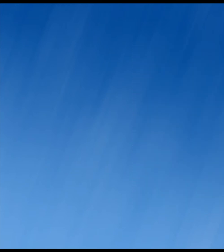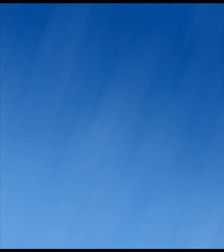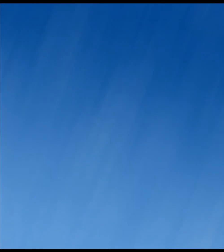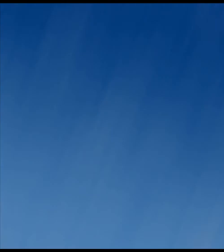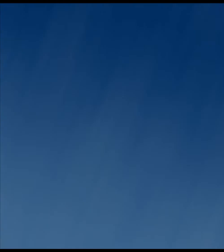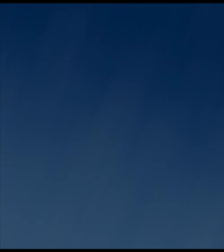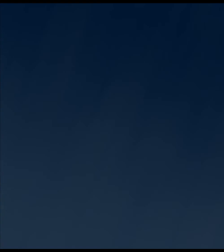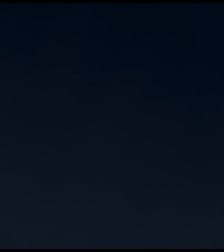En junio de de de Agente convertecipesse del Unión de Alfleo Gracias.